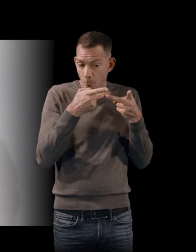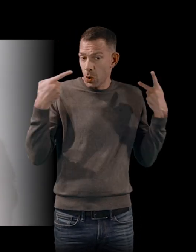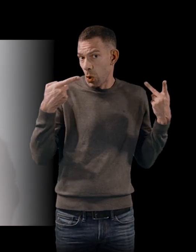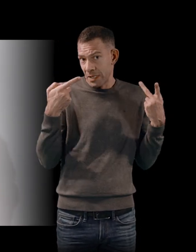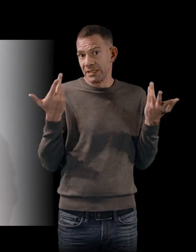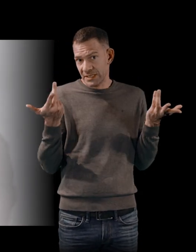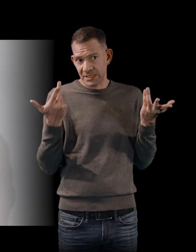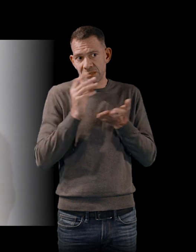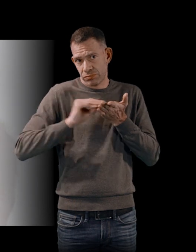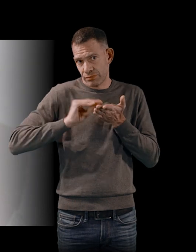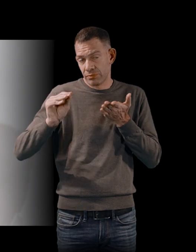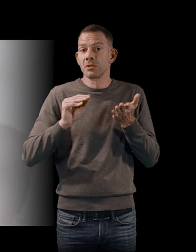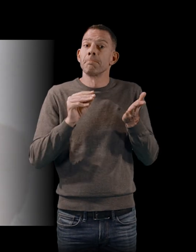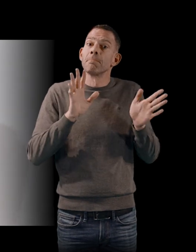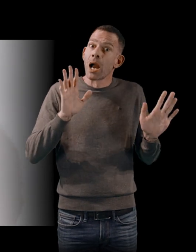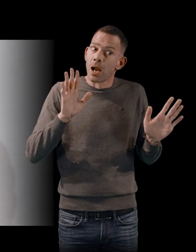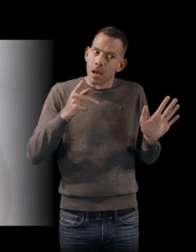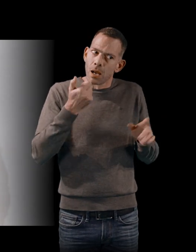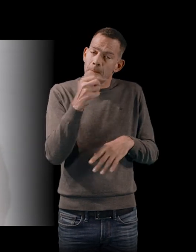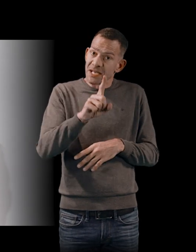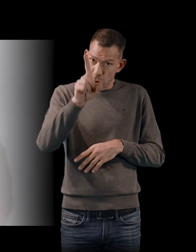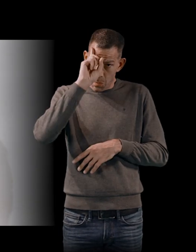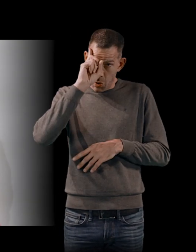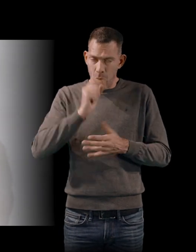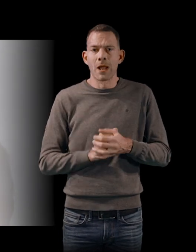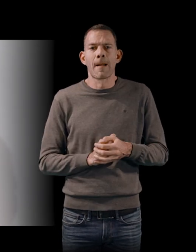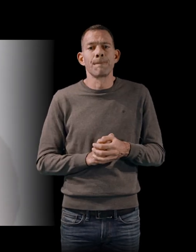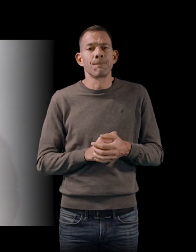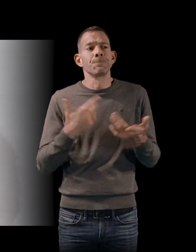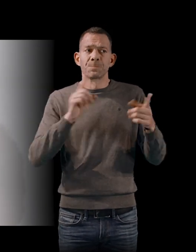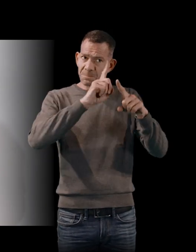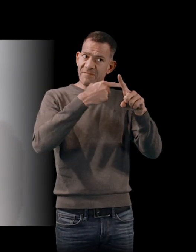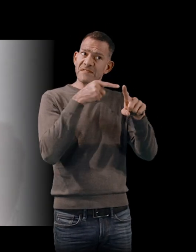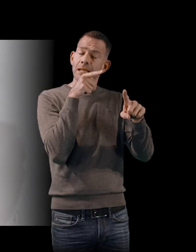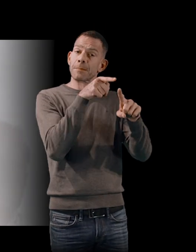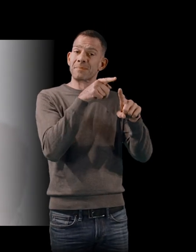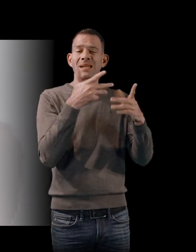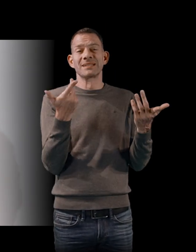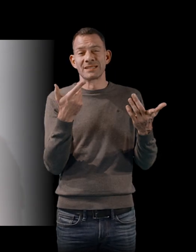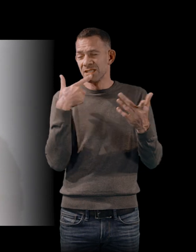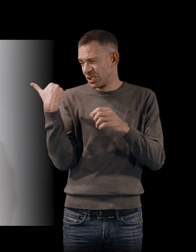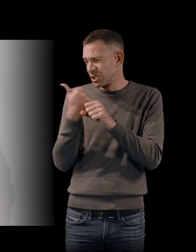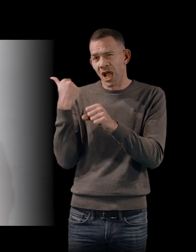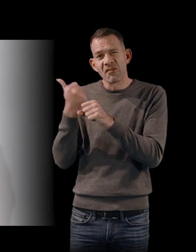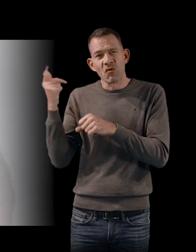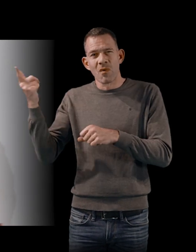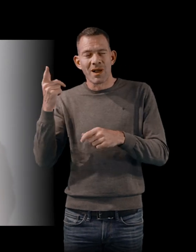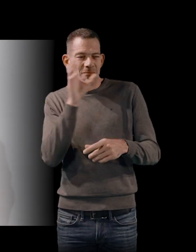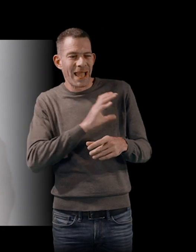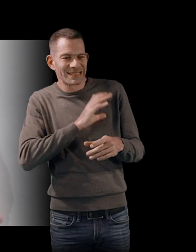faire, ce qui n'était pas forcément gagné, parce que je sais que sur le film en tant que tel, chaque fois qu'il y a eu des tentatives de reprise, et ça a été